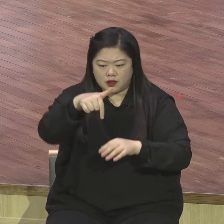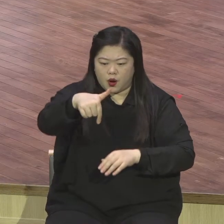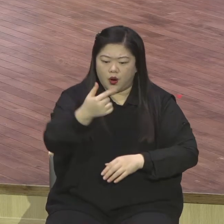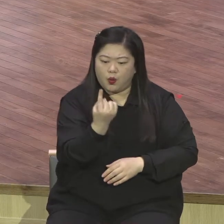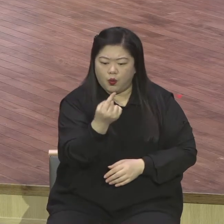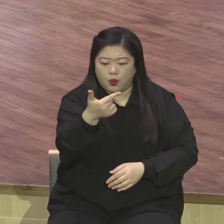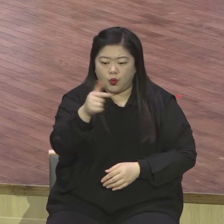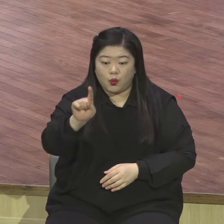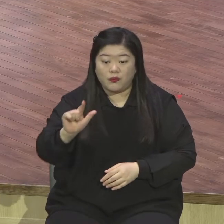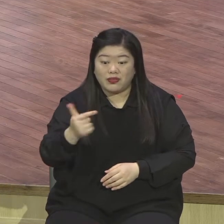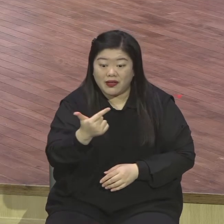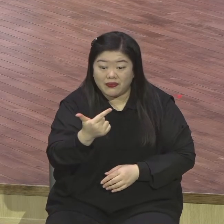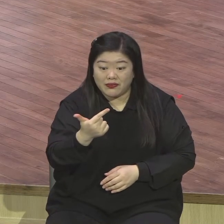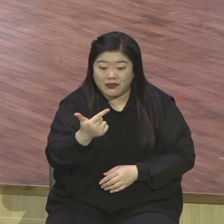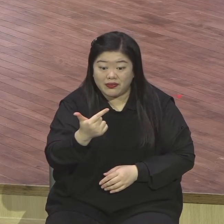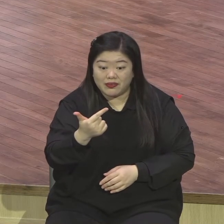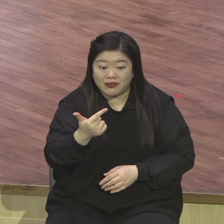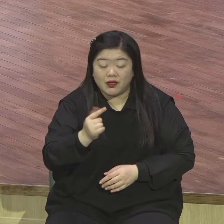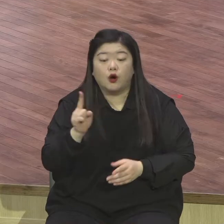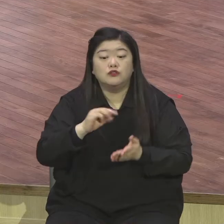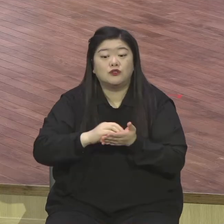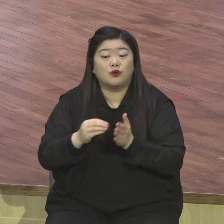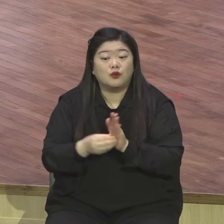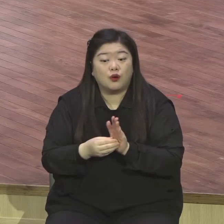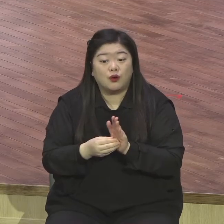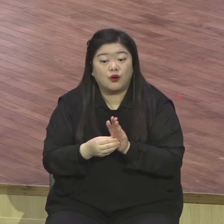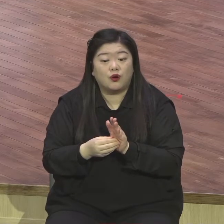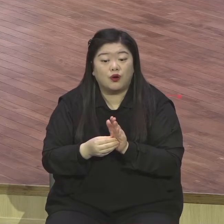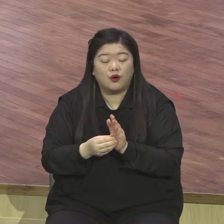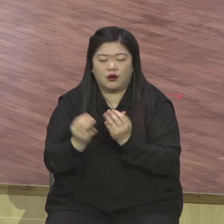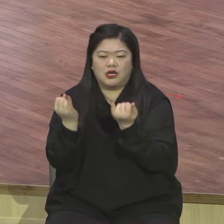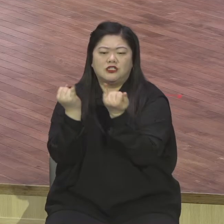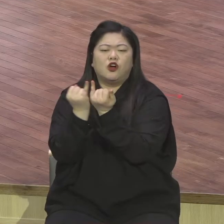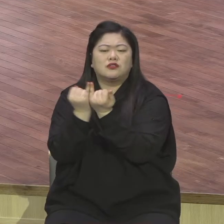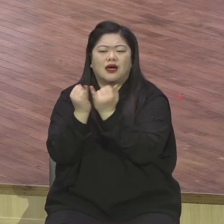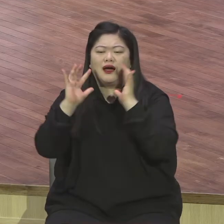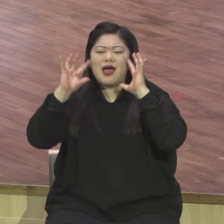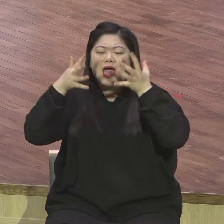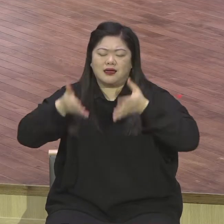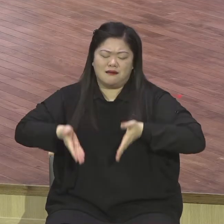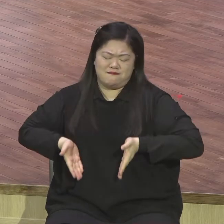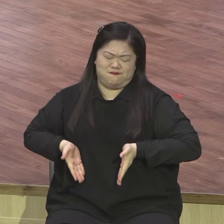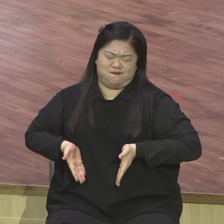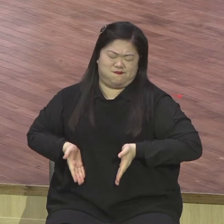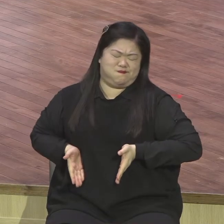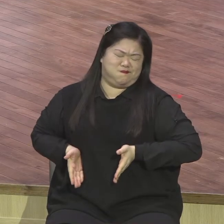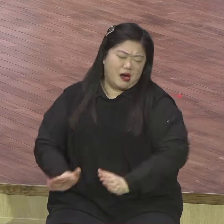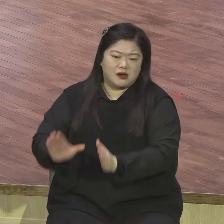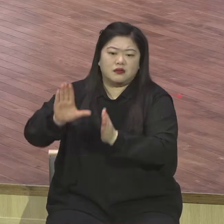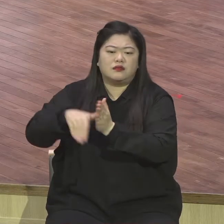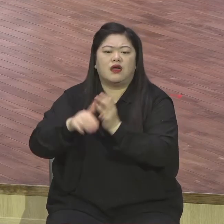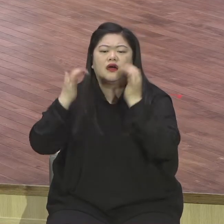산모가 아기를 낳을 때 당하는 고통 아기를 낳을 때 당하는 그